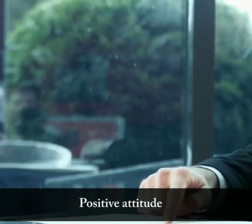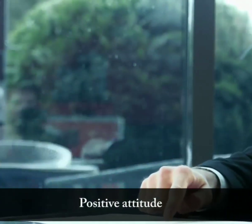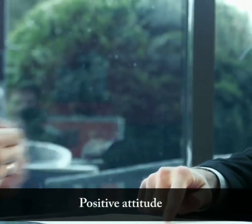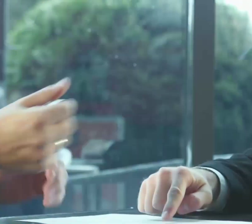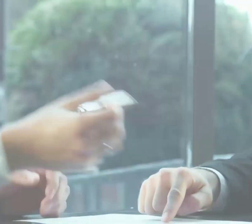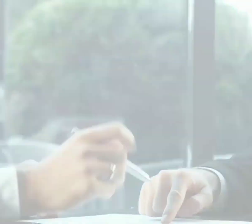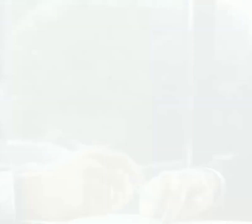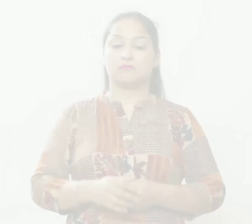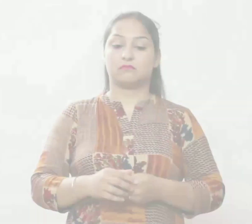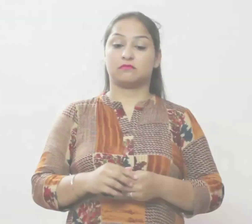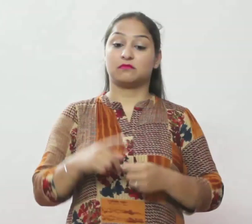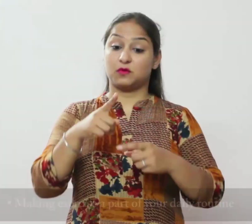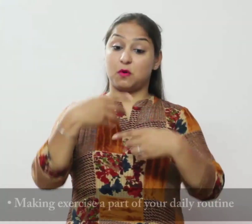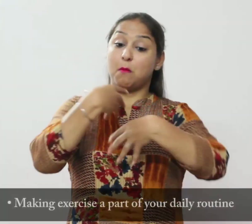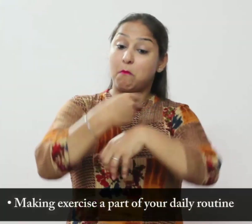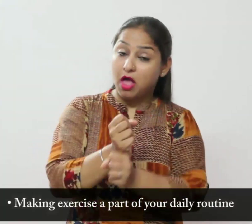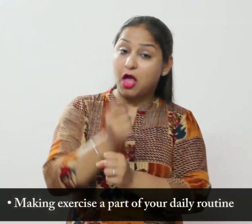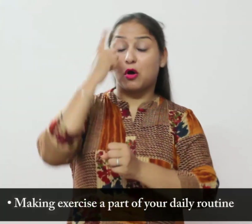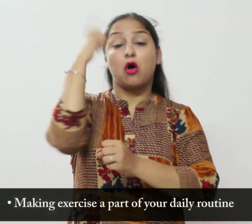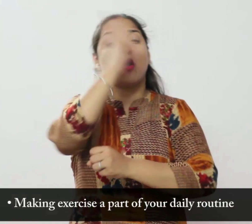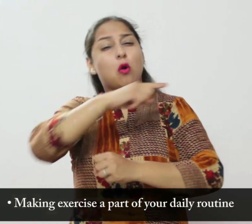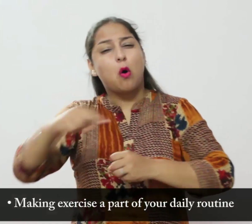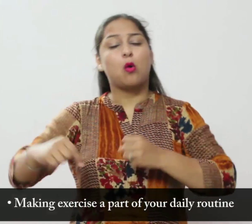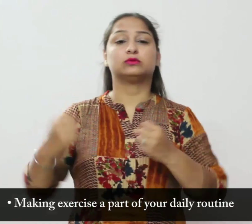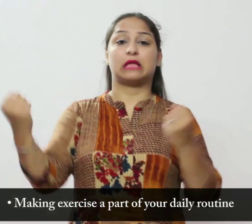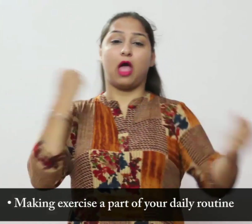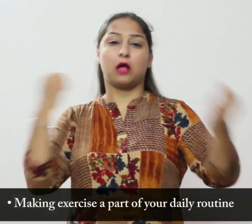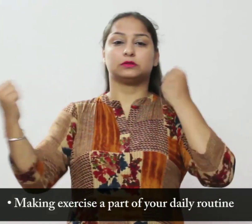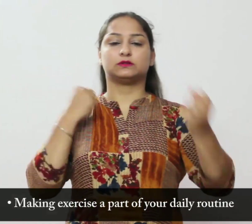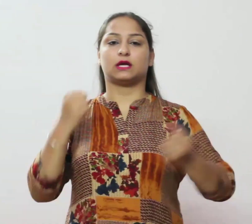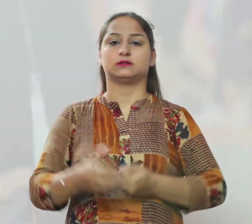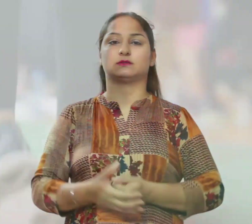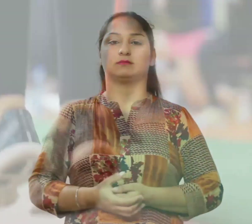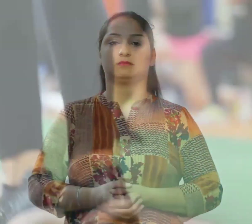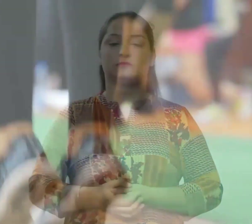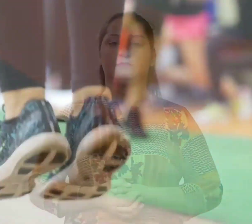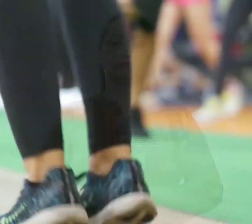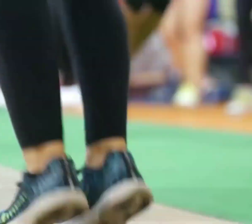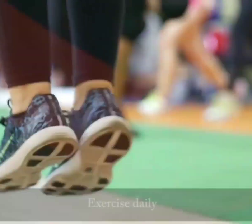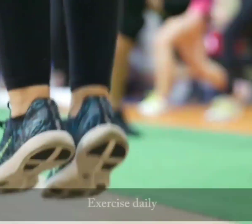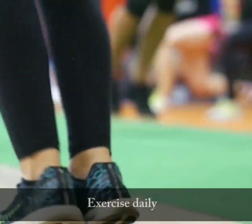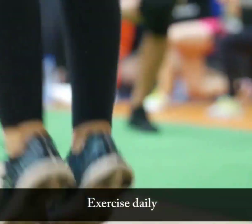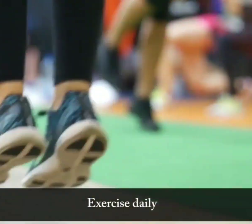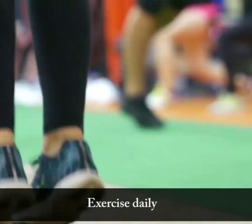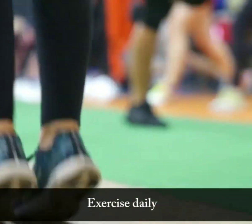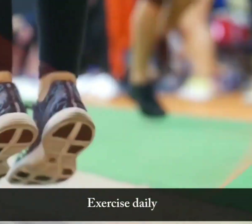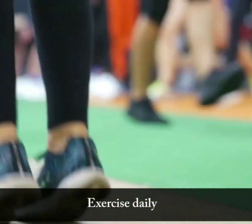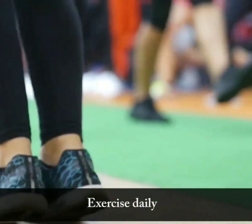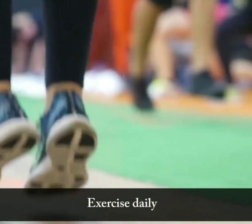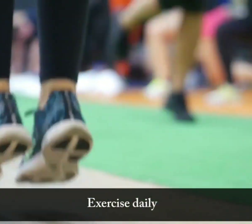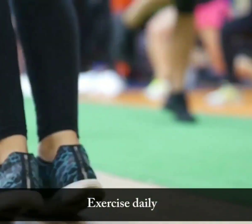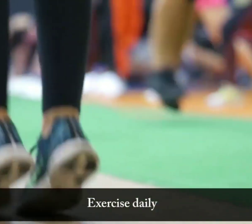व्ययाम को अपनी दिन चर्रे का हिसा बनाए रोज कसरत करें